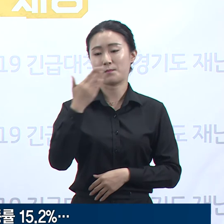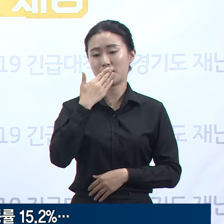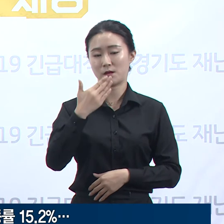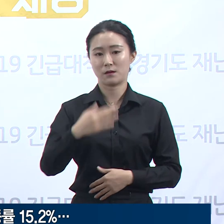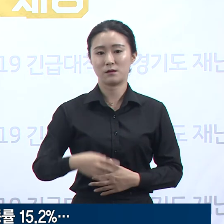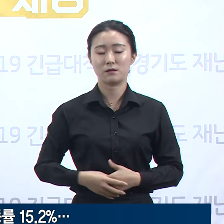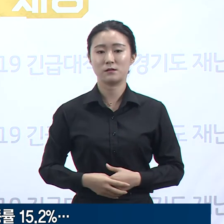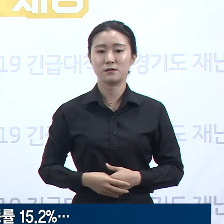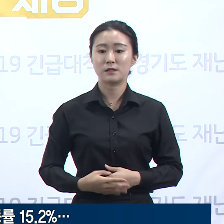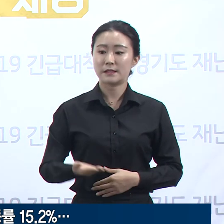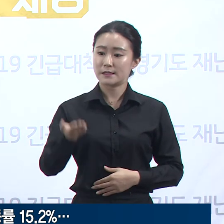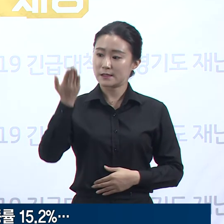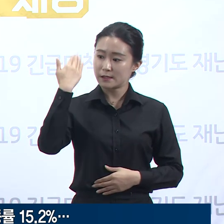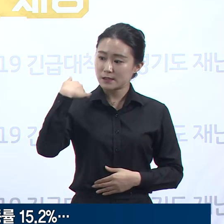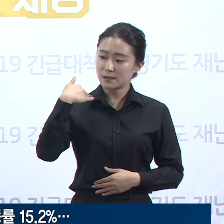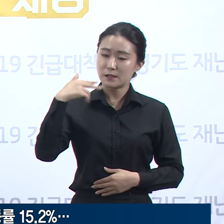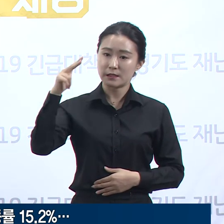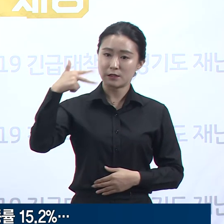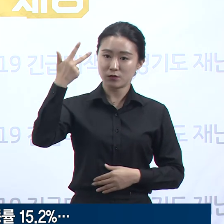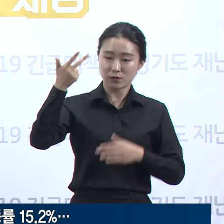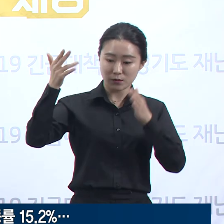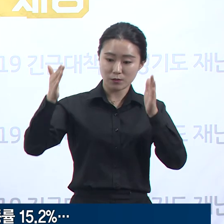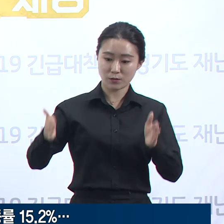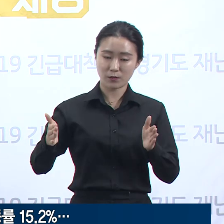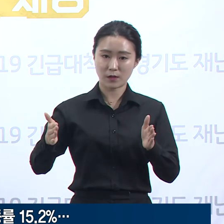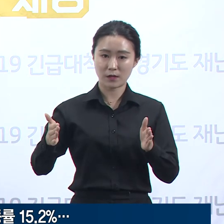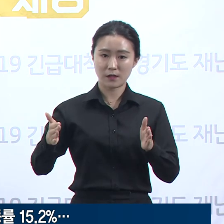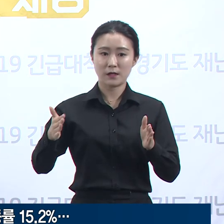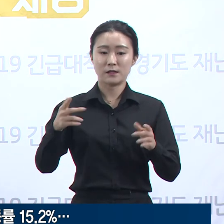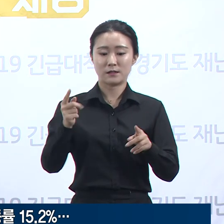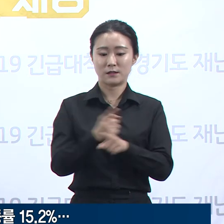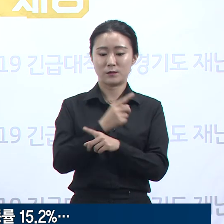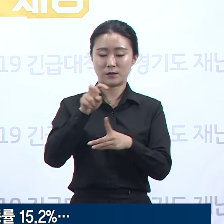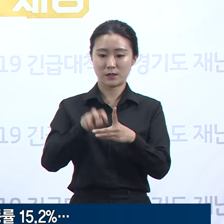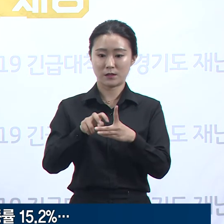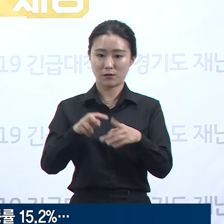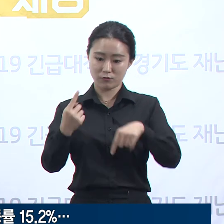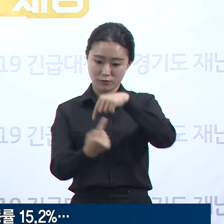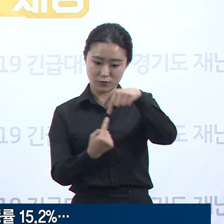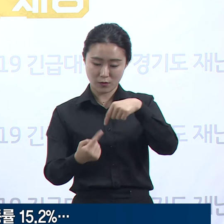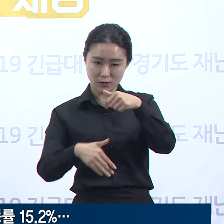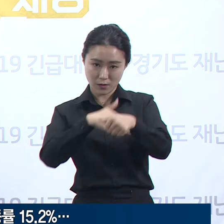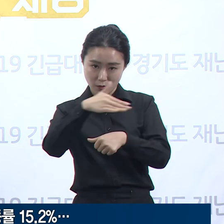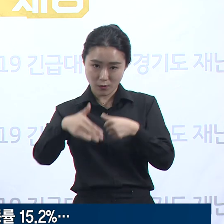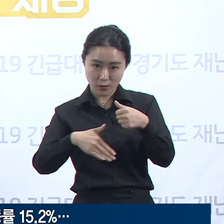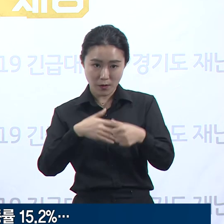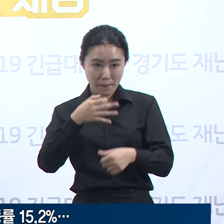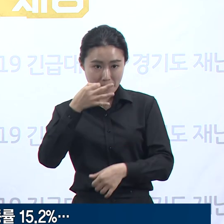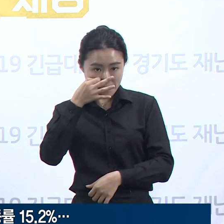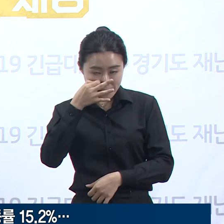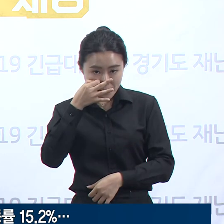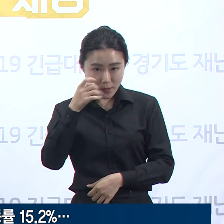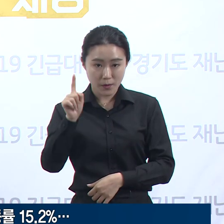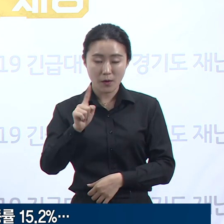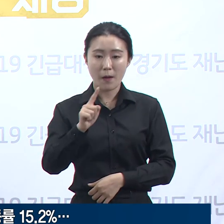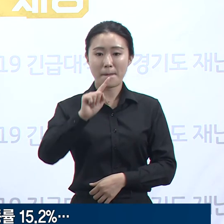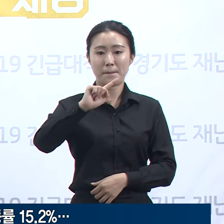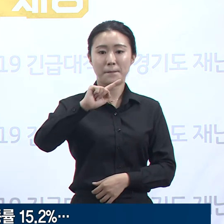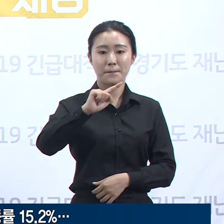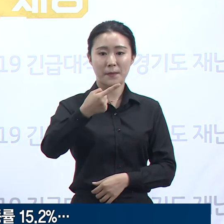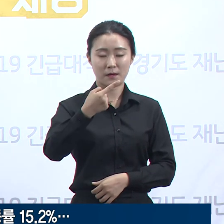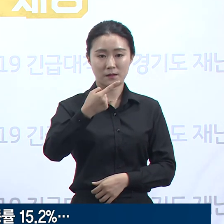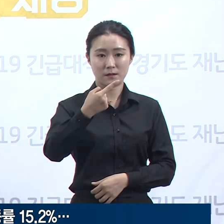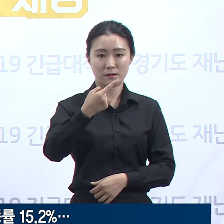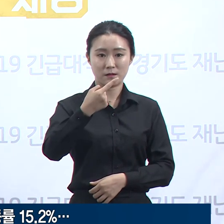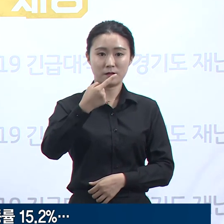22일까지 일주일간 4개 생활치료센터의 운영 현황을 보면 총 103명이 신규 입소하였고 180명이